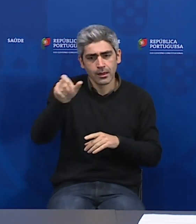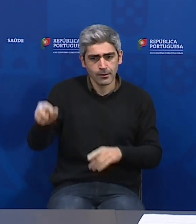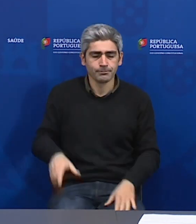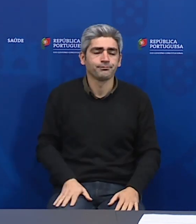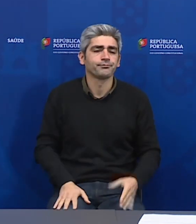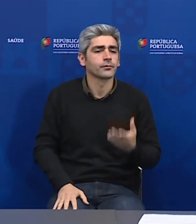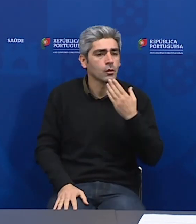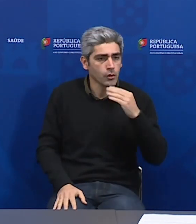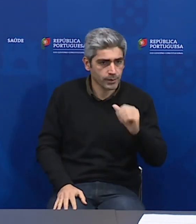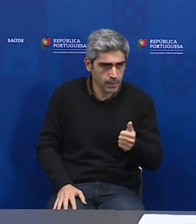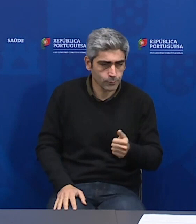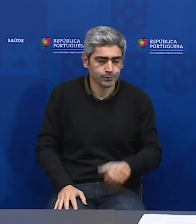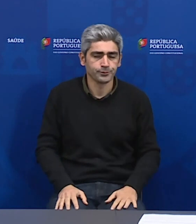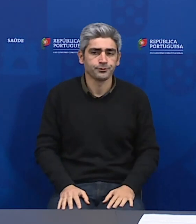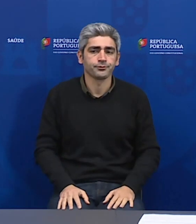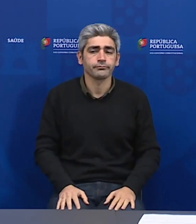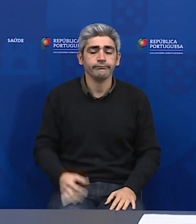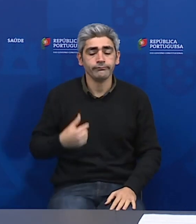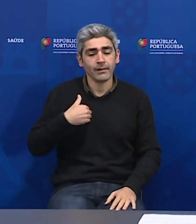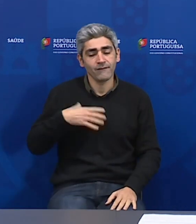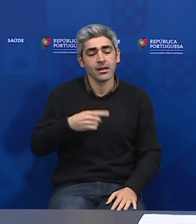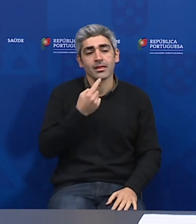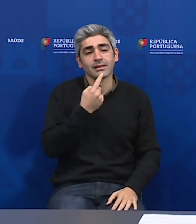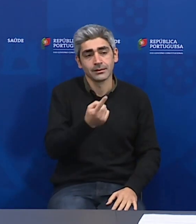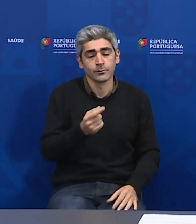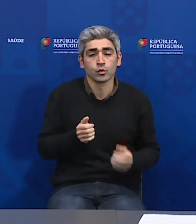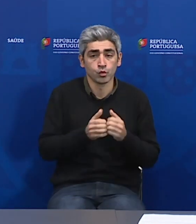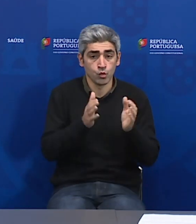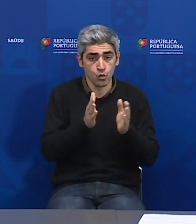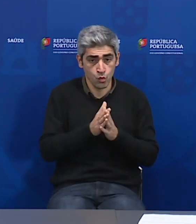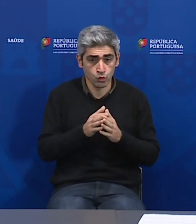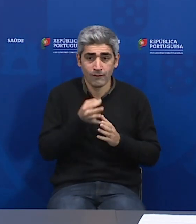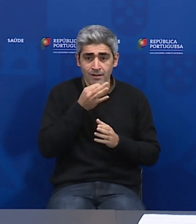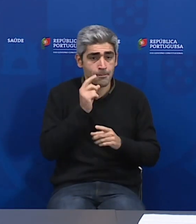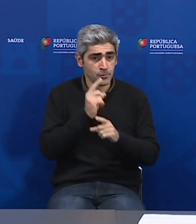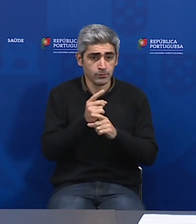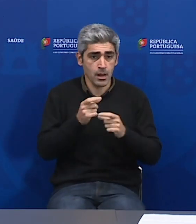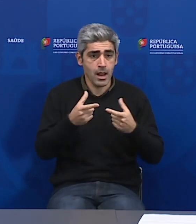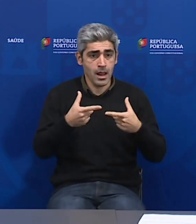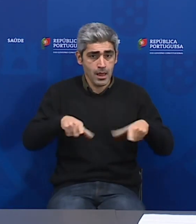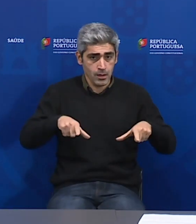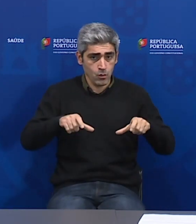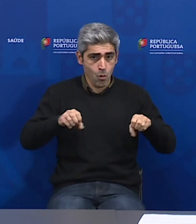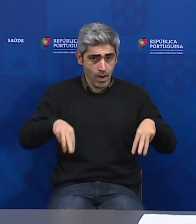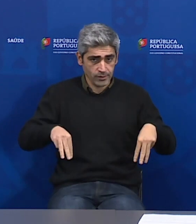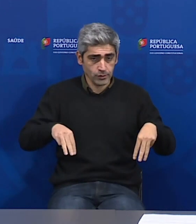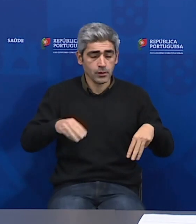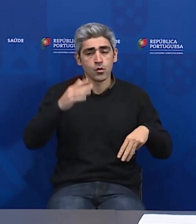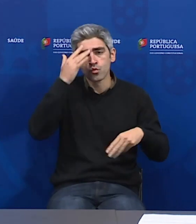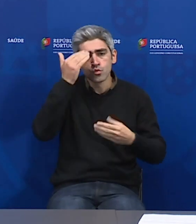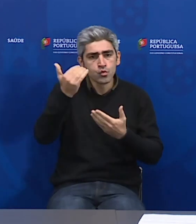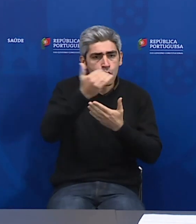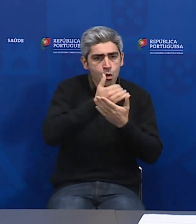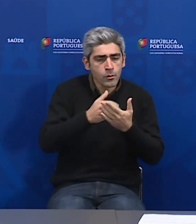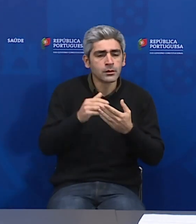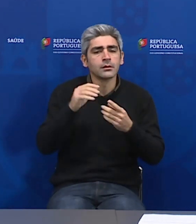Muito obrigado. Eu queria lhe dizer que estamos todos a falar a mesma linguagem. Às vezes avaliamos os números de ângulos e de